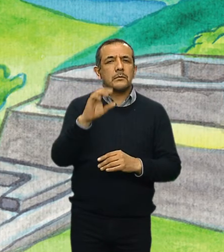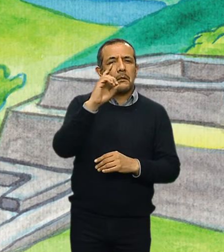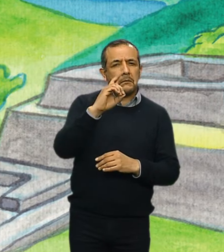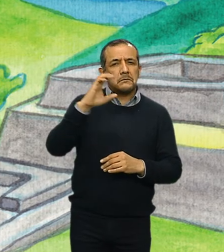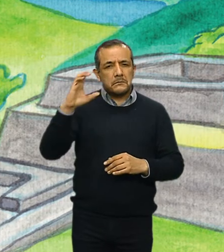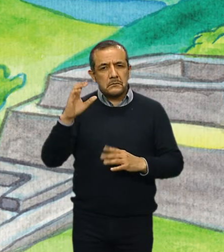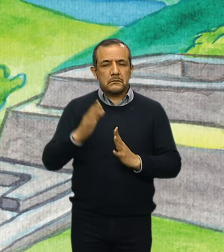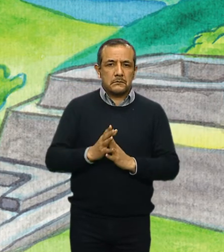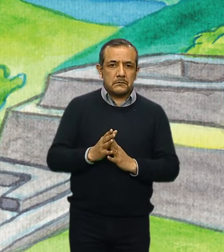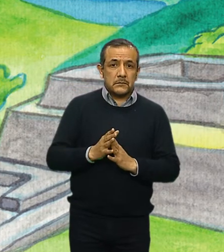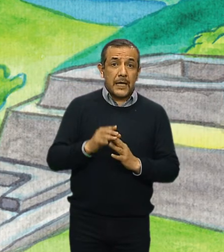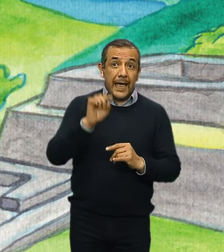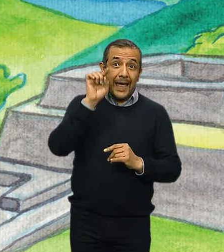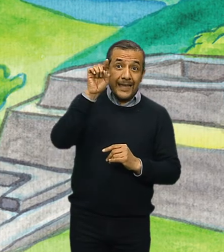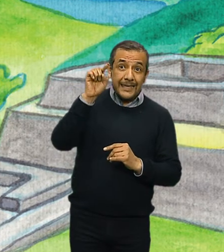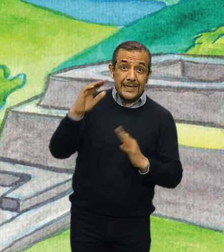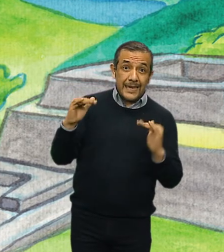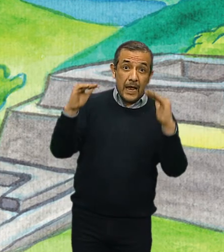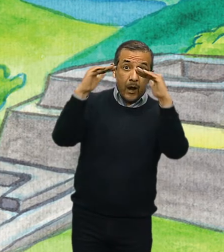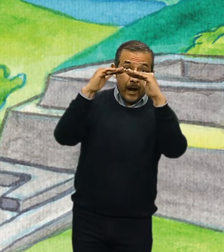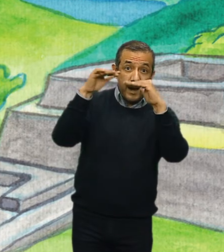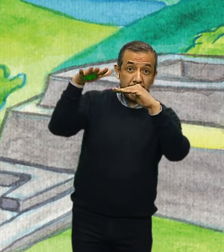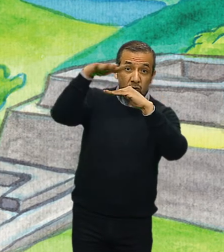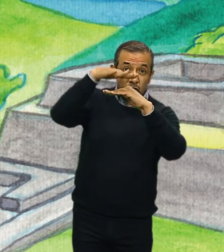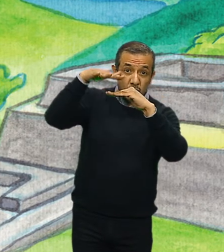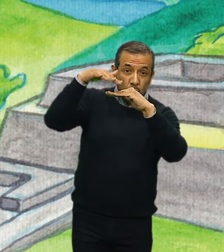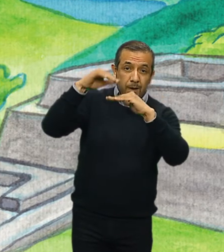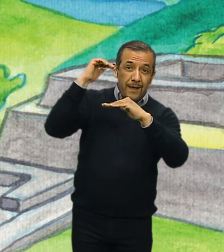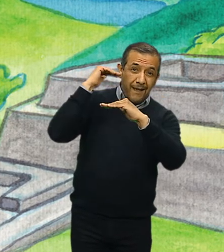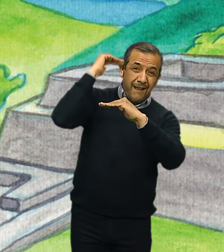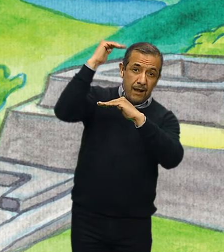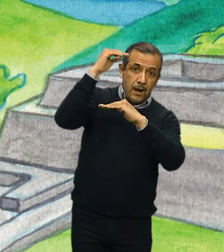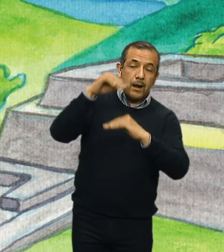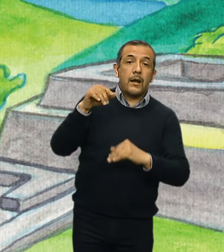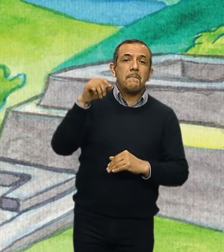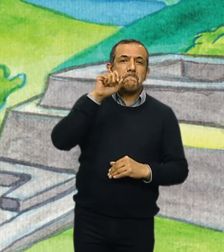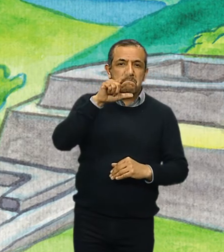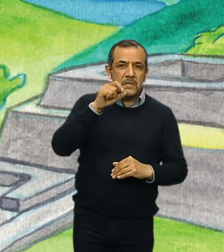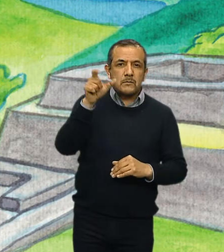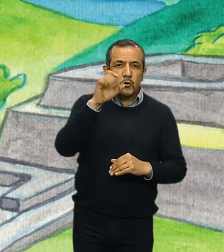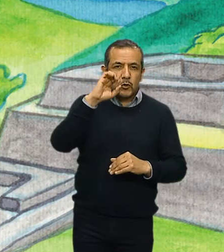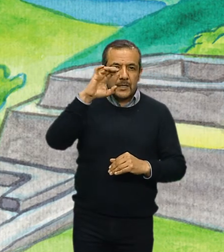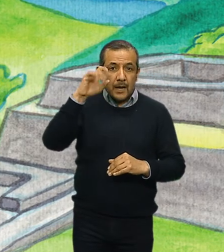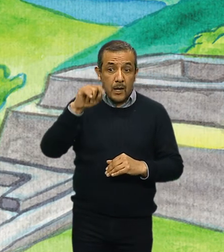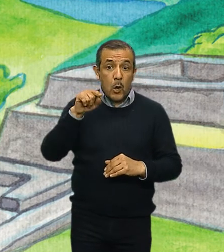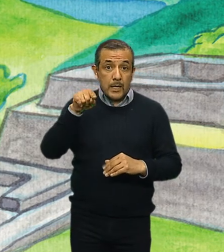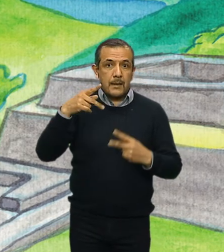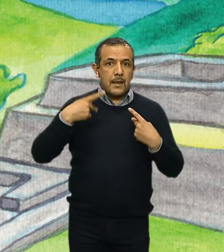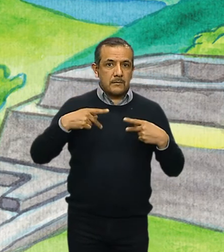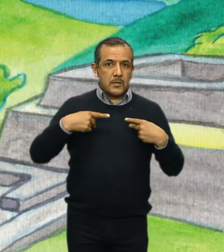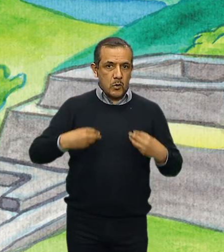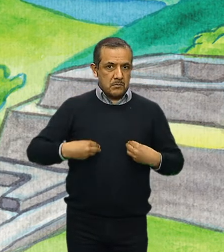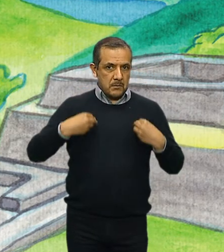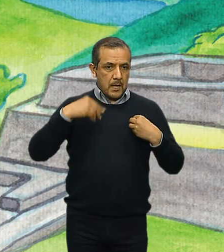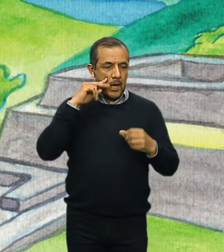en lo alto del cerro del mismo nombre. Esto dio a los habitantes control y vigilancia sobre sus alrededores.